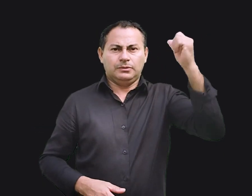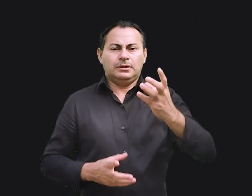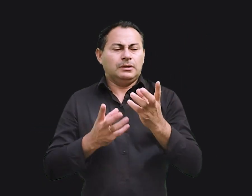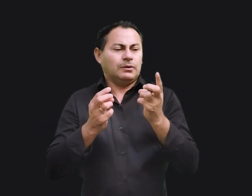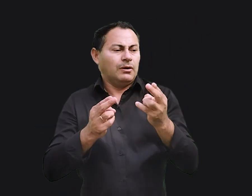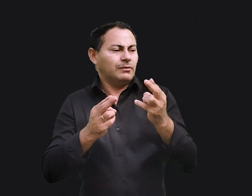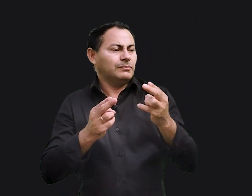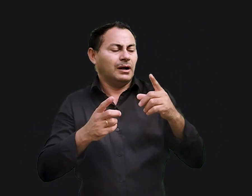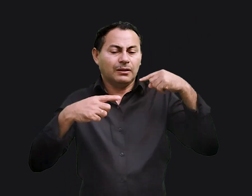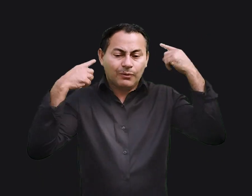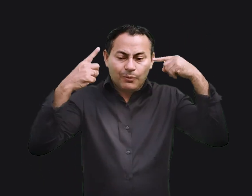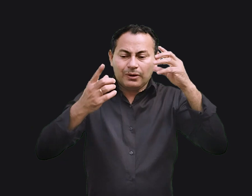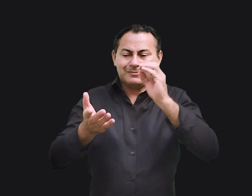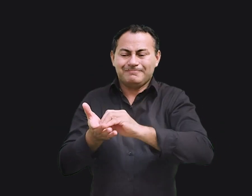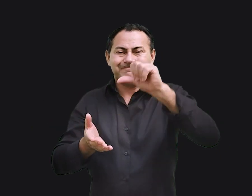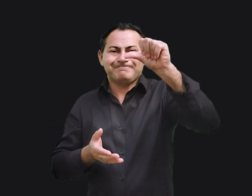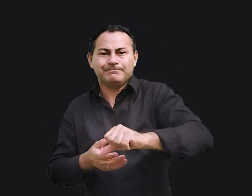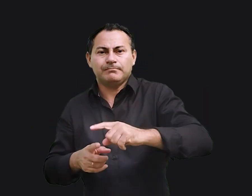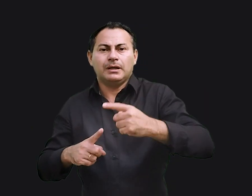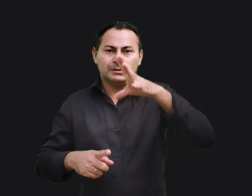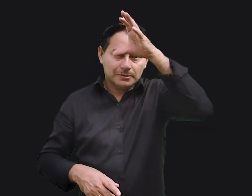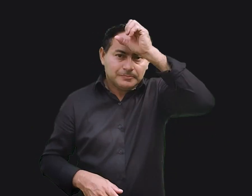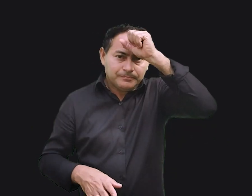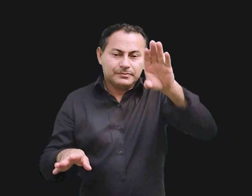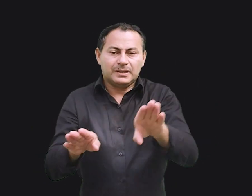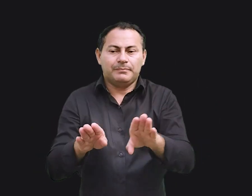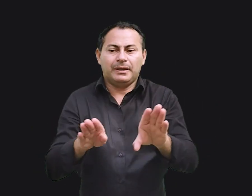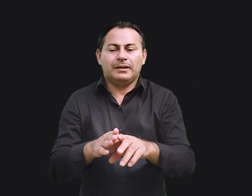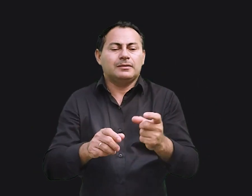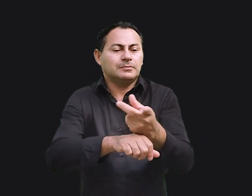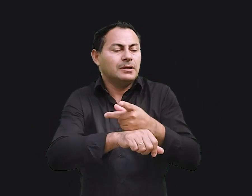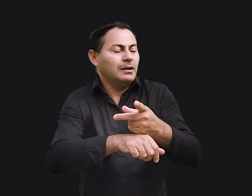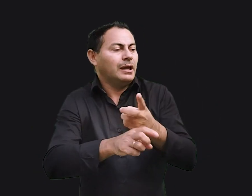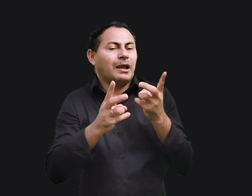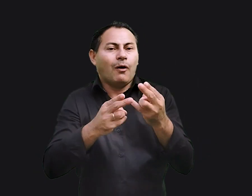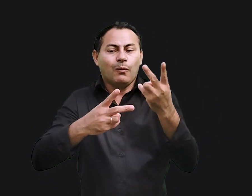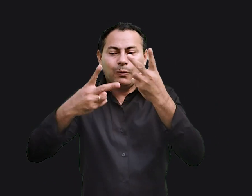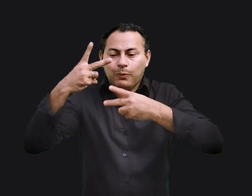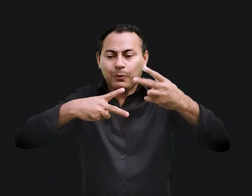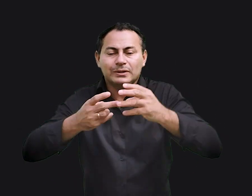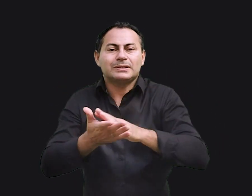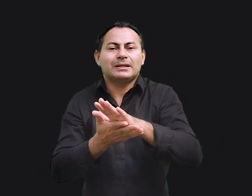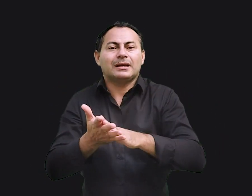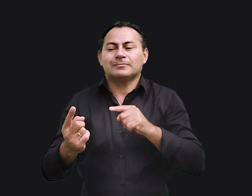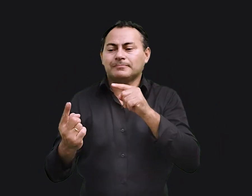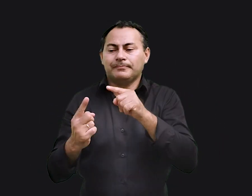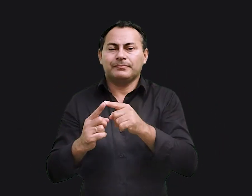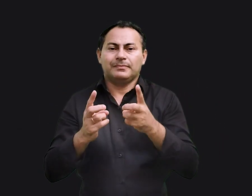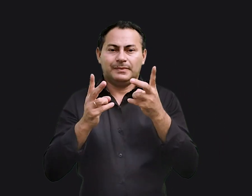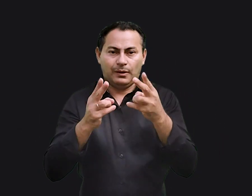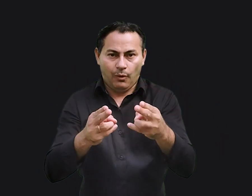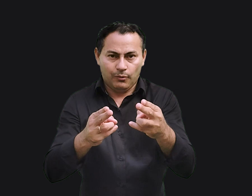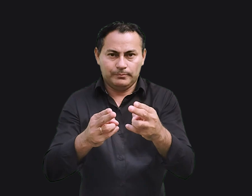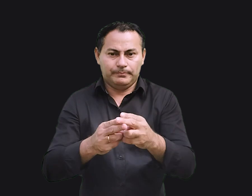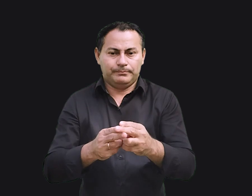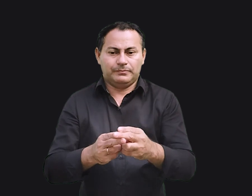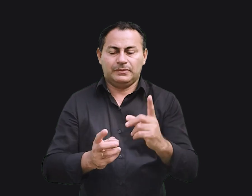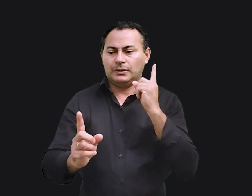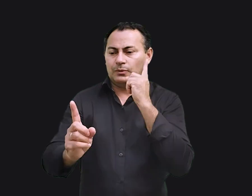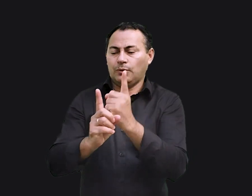loucura e a insensatez, mas aprendi que isso também é correr atrás do vento. Assim como ele não encontrou